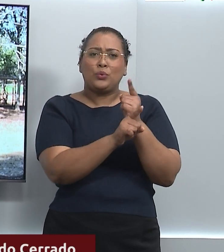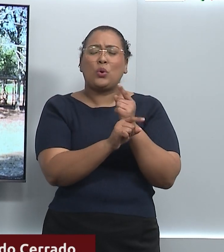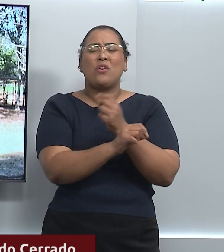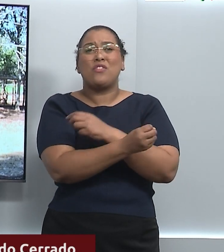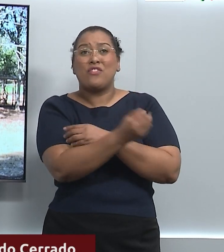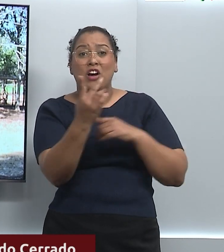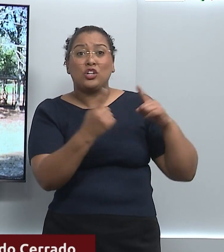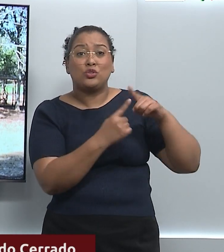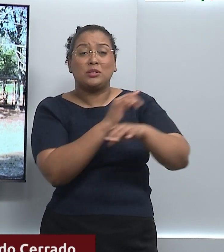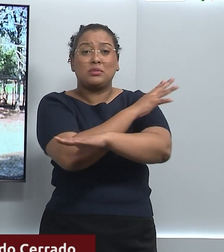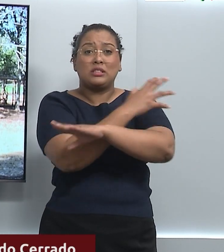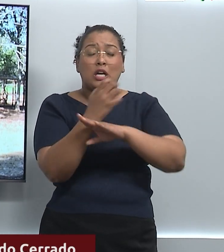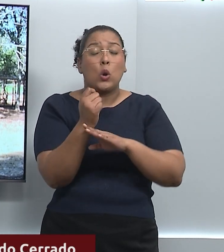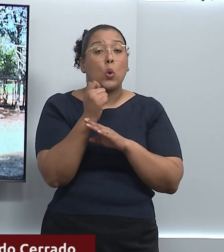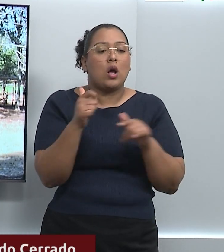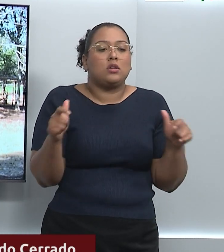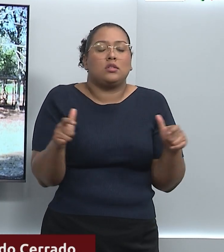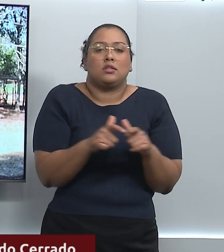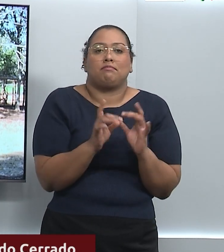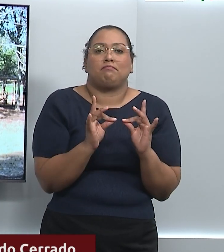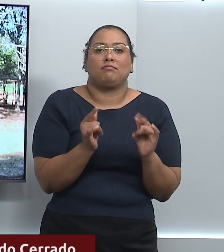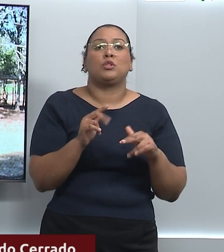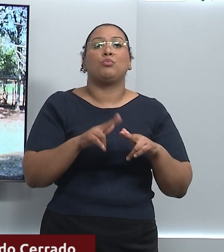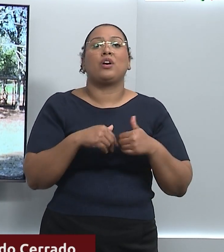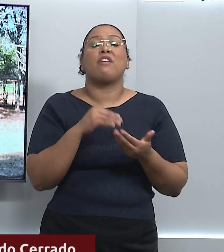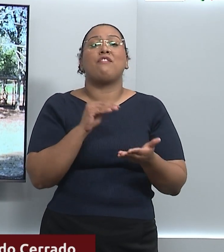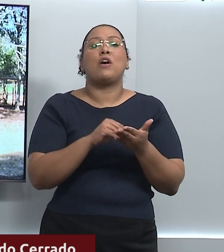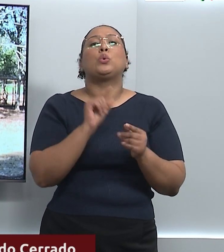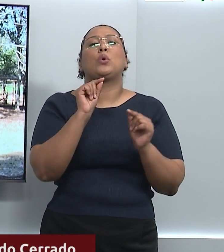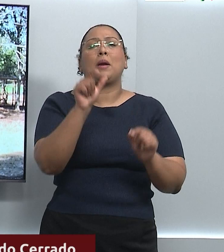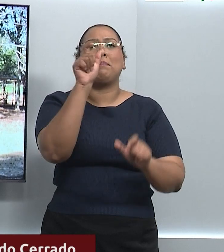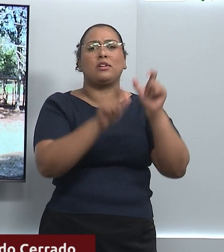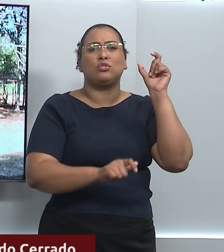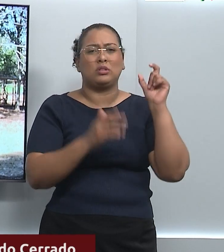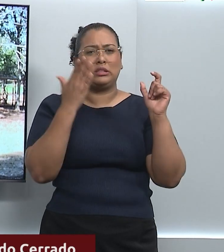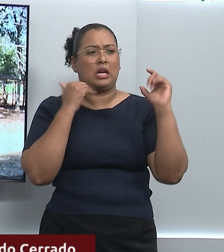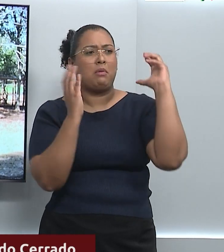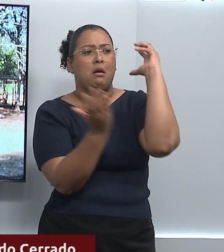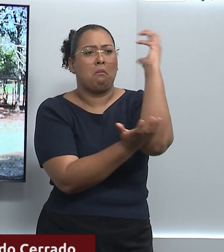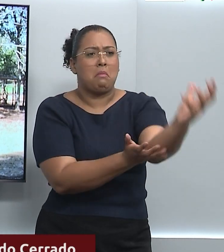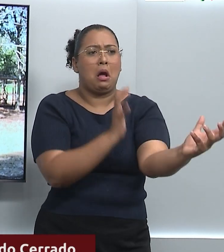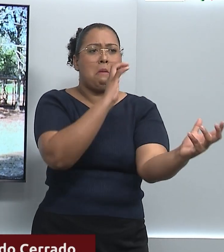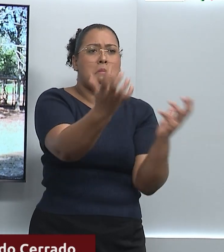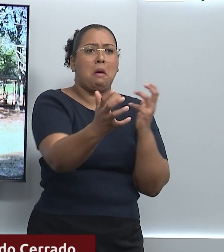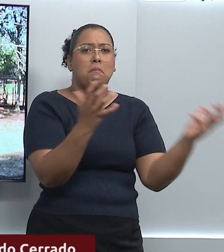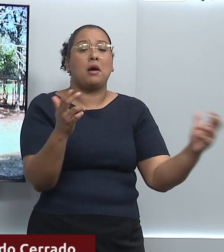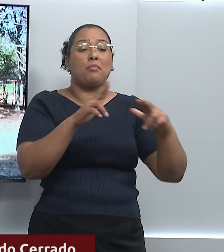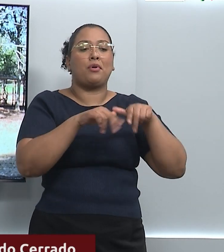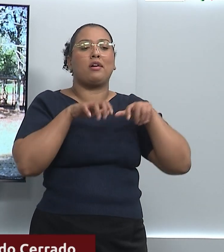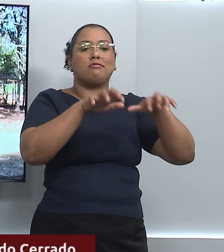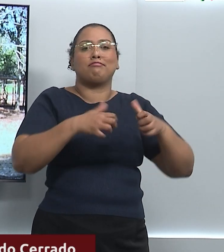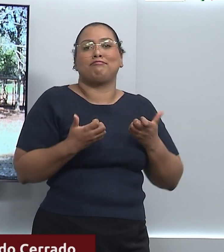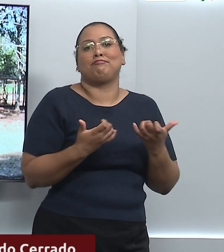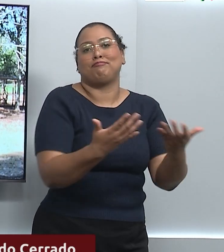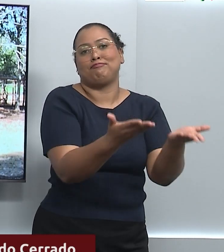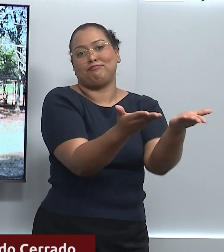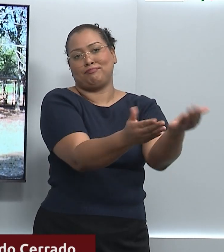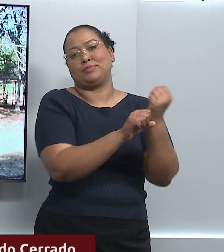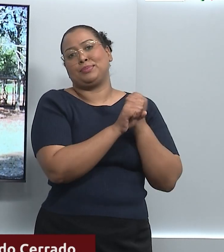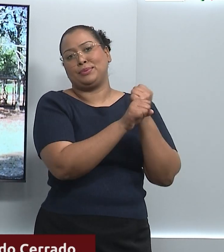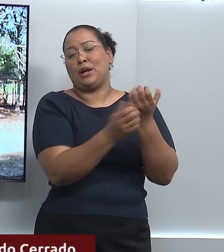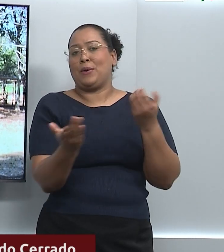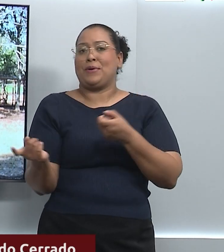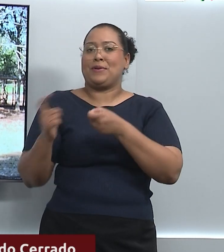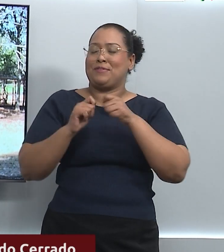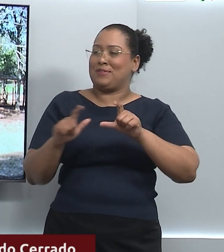podem estar em risco de extinção por causa do desmatamento provocado pela expansão agrícola nas últimas décadas. E agora eu